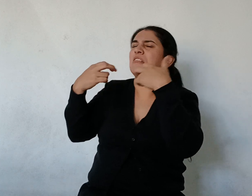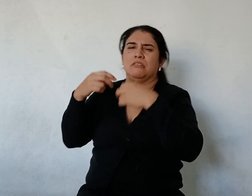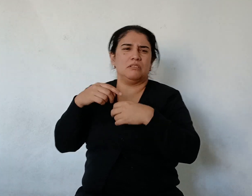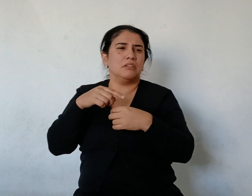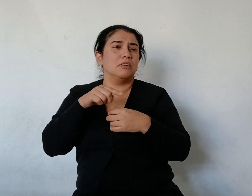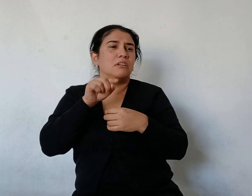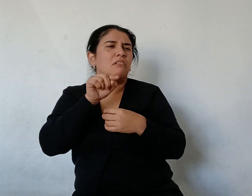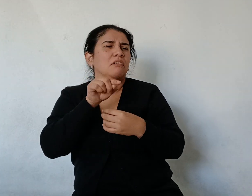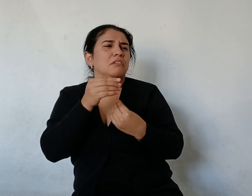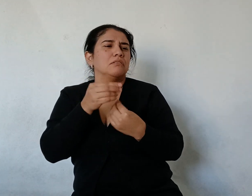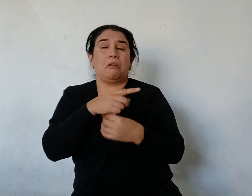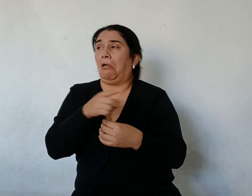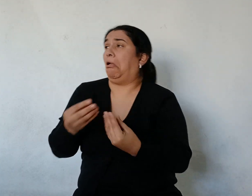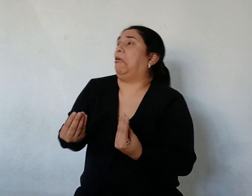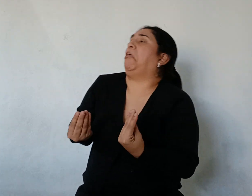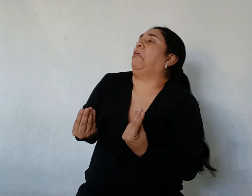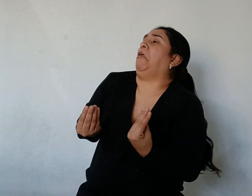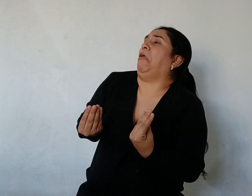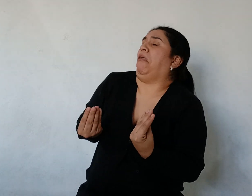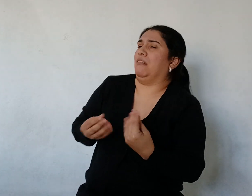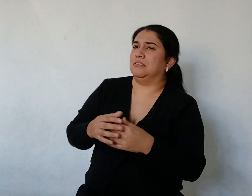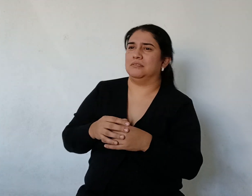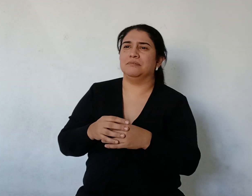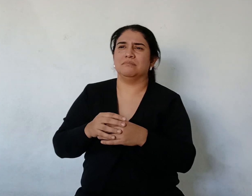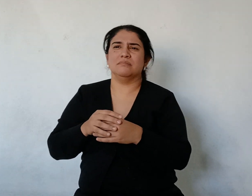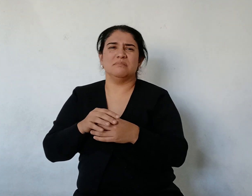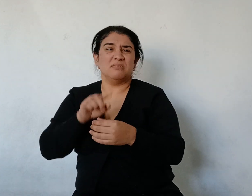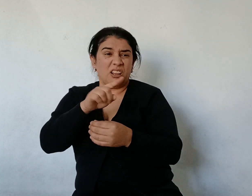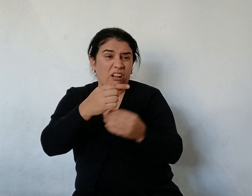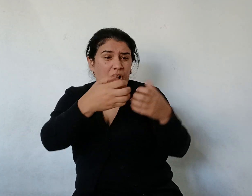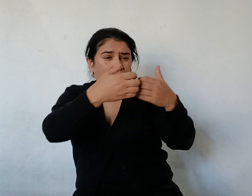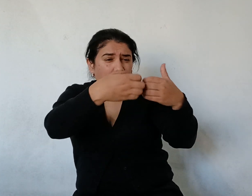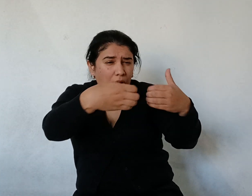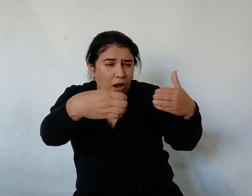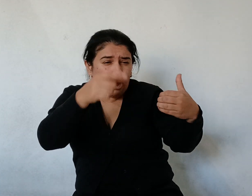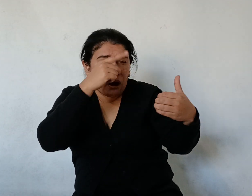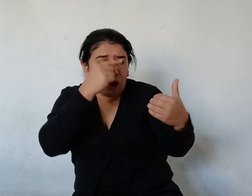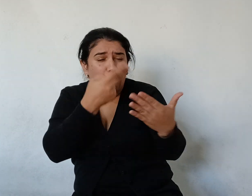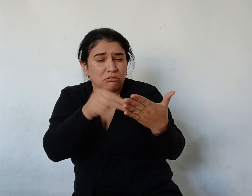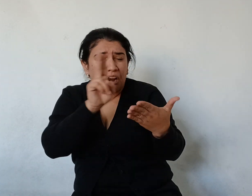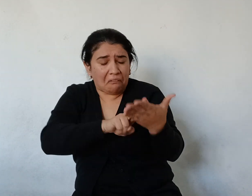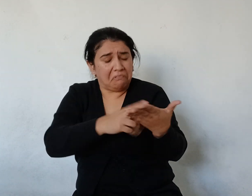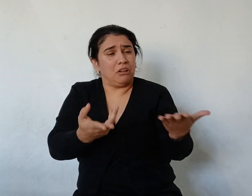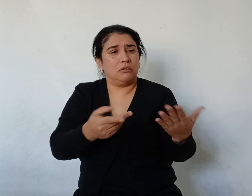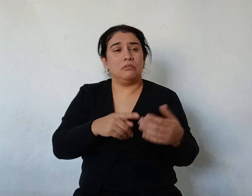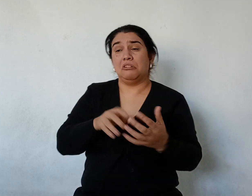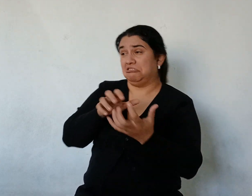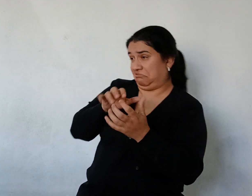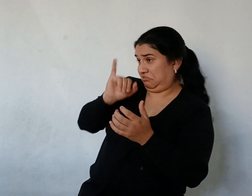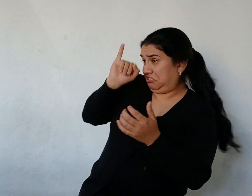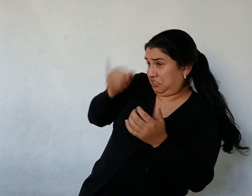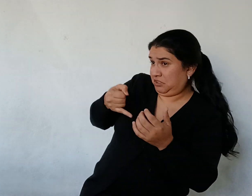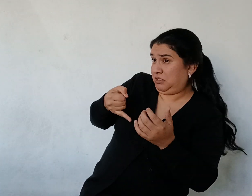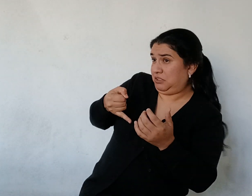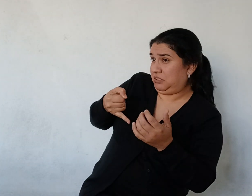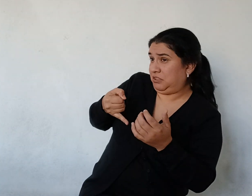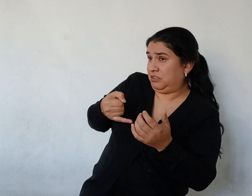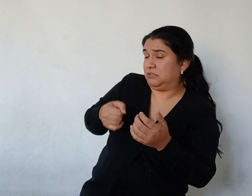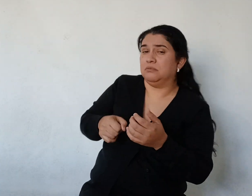Respondieron Los yacarés ¿Otra vez El dique? Sí Otra vez Saquen ese dique Nunca